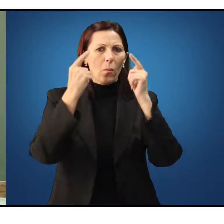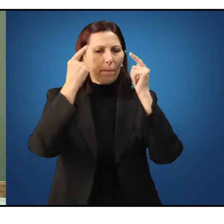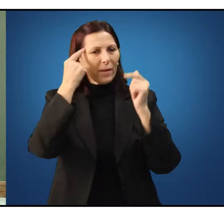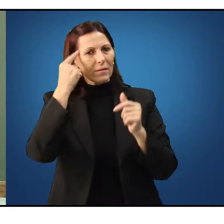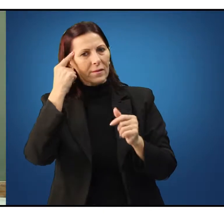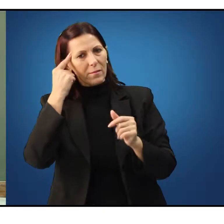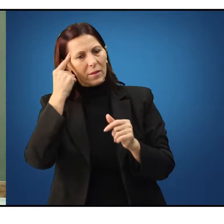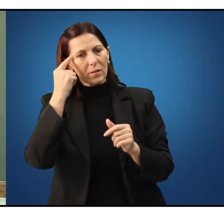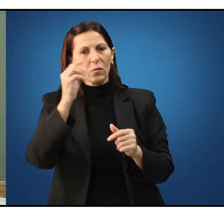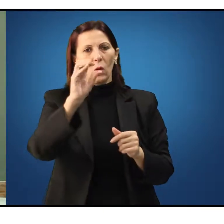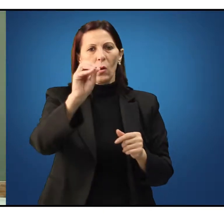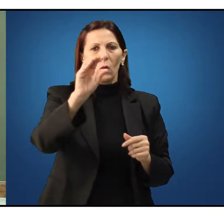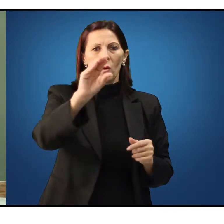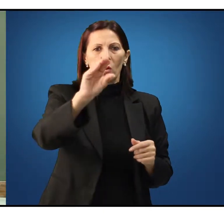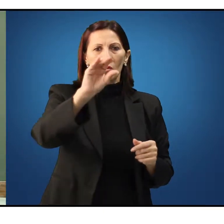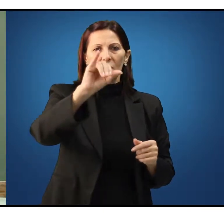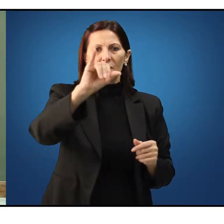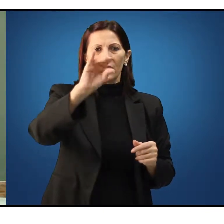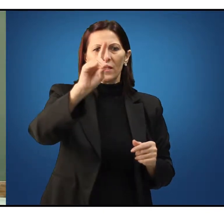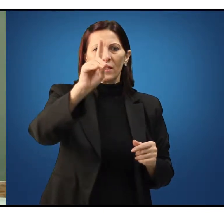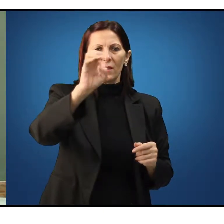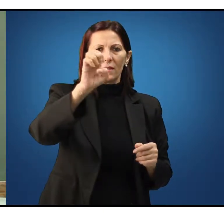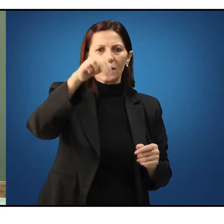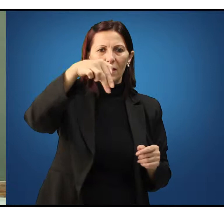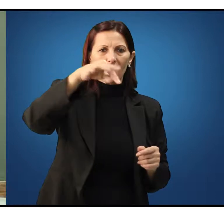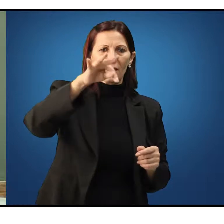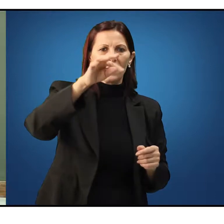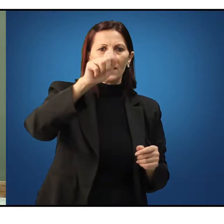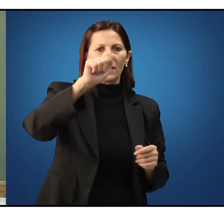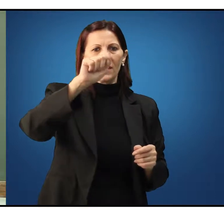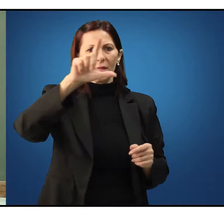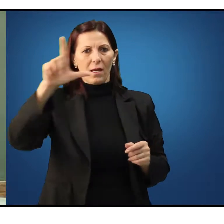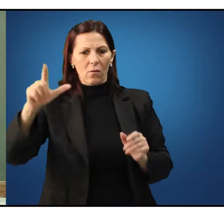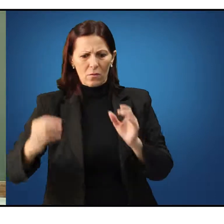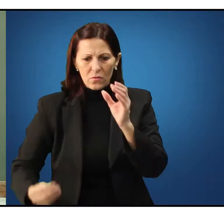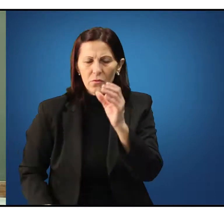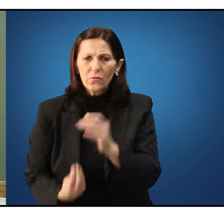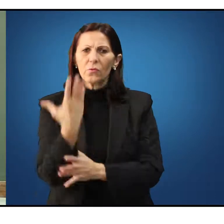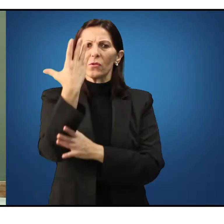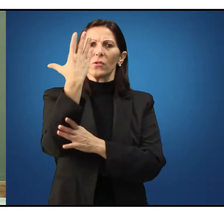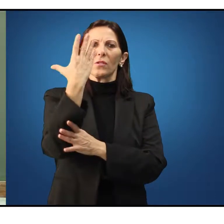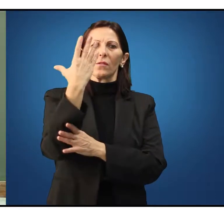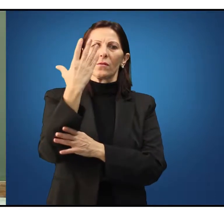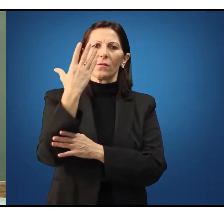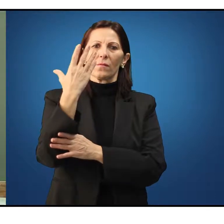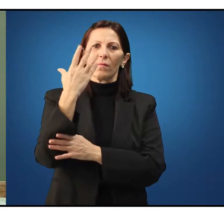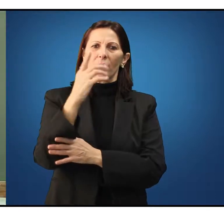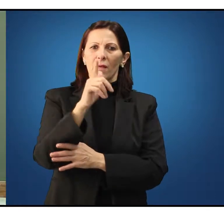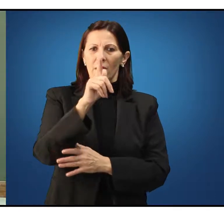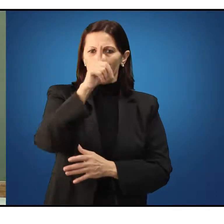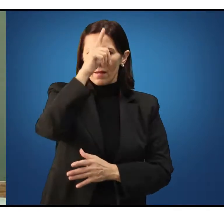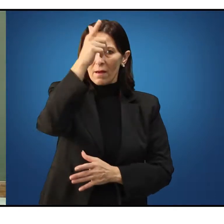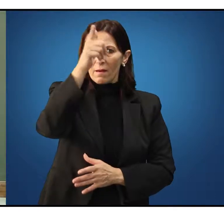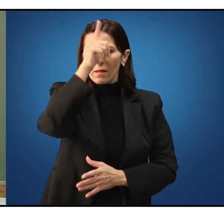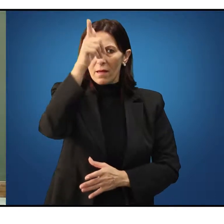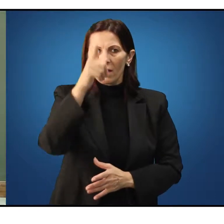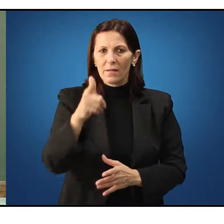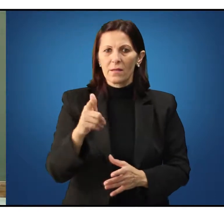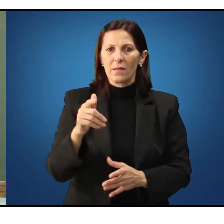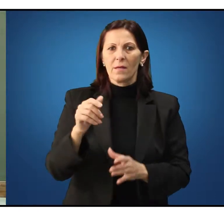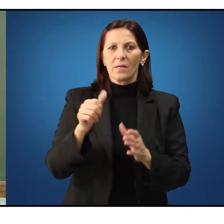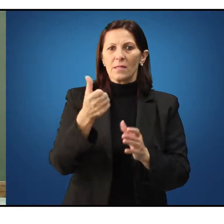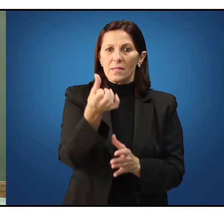ocidental surgida na Grécia Antiga no século VI antes de Cristo e que teve